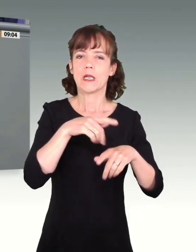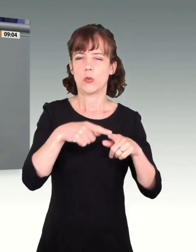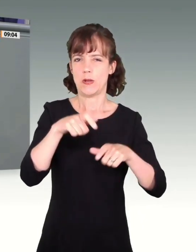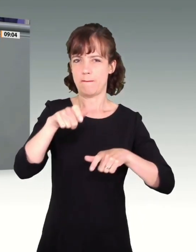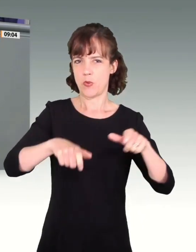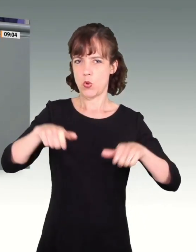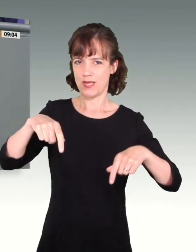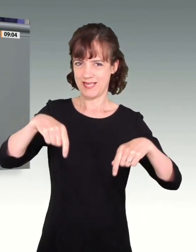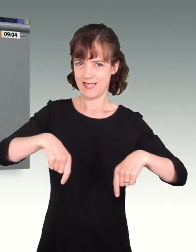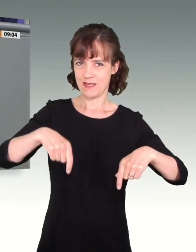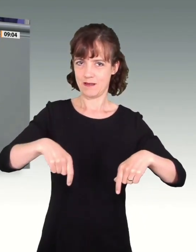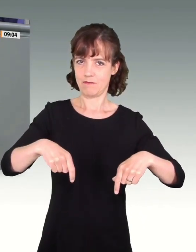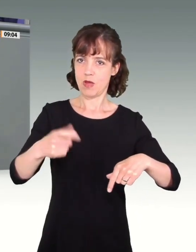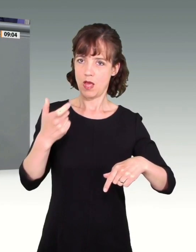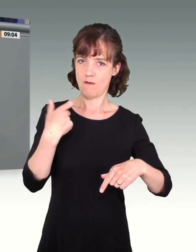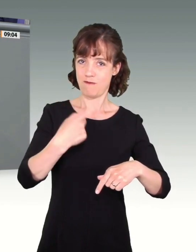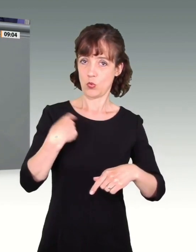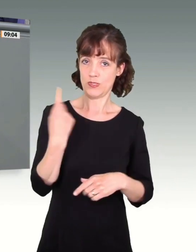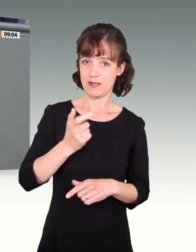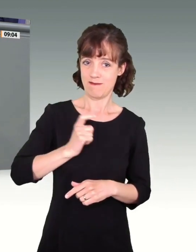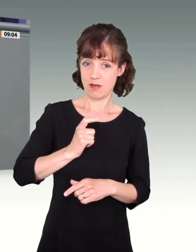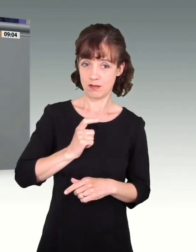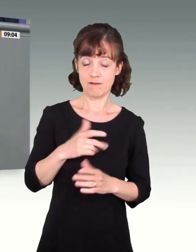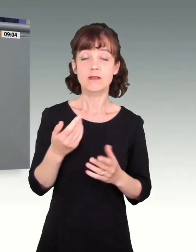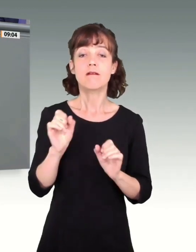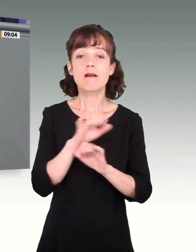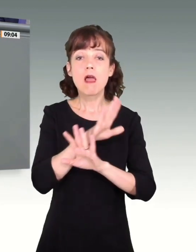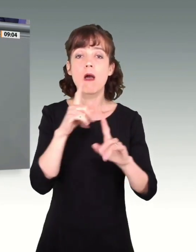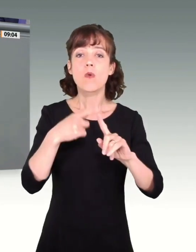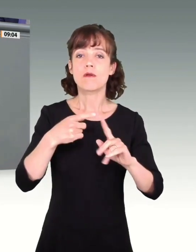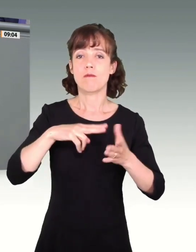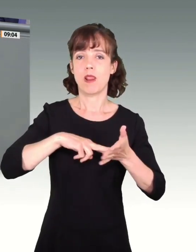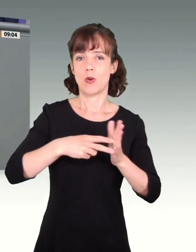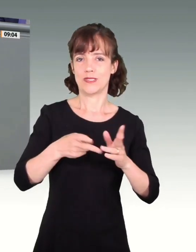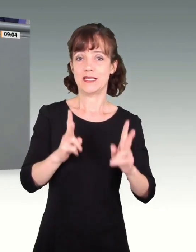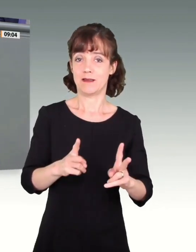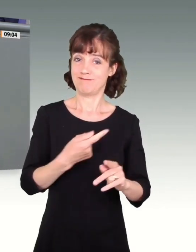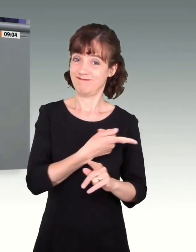von uns erwarten, ist Klarheit und Planungssicherheit.